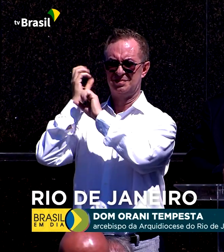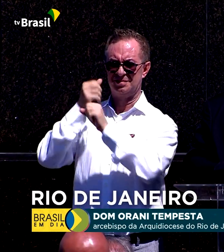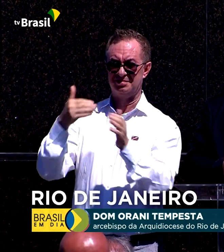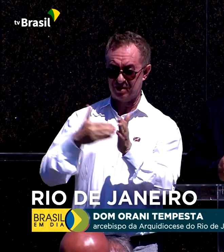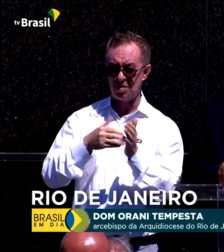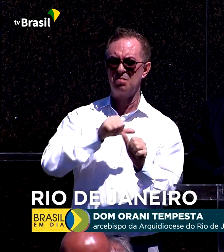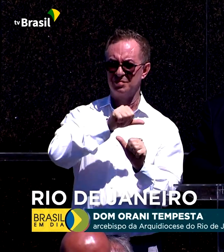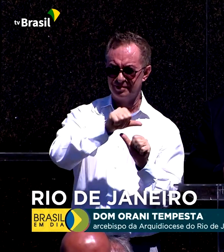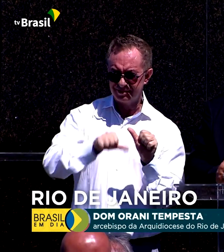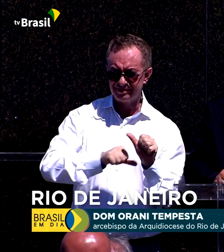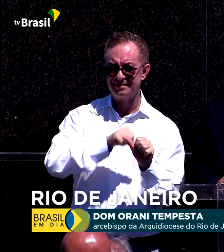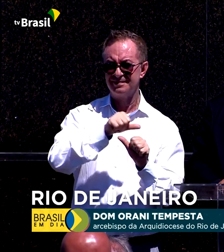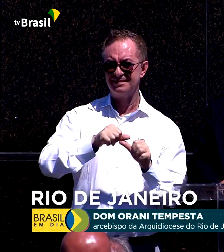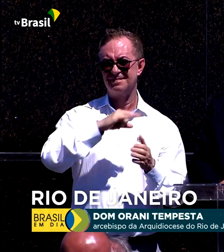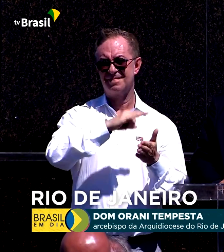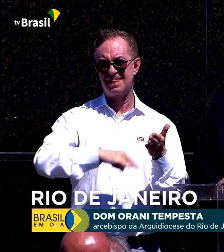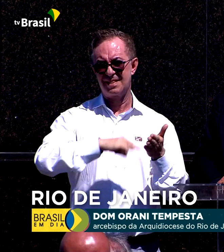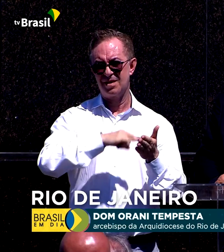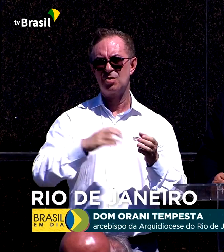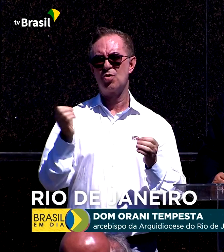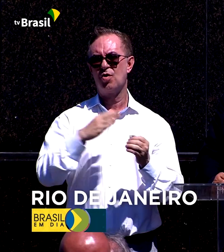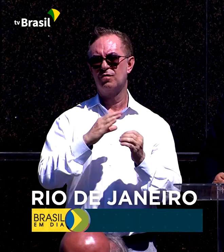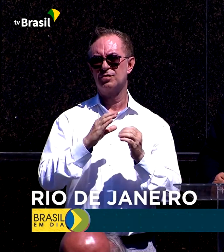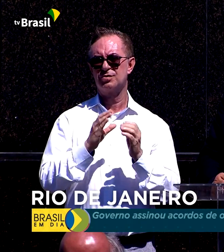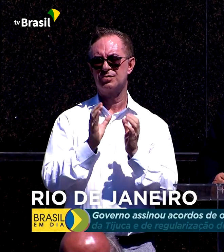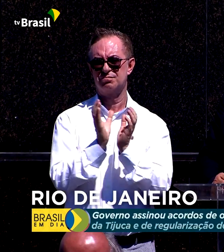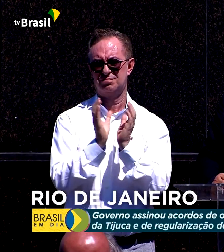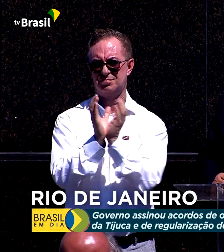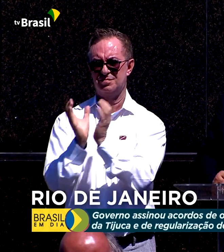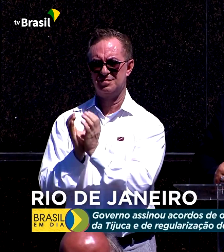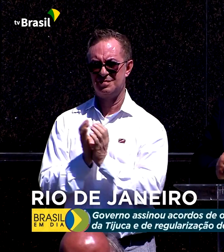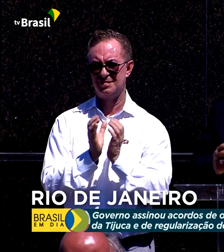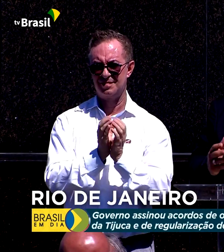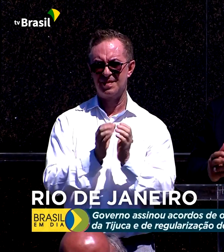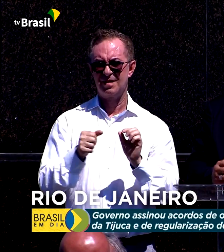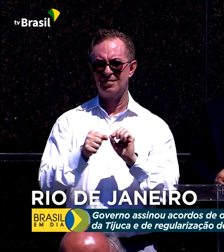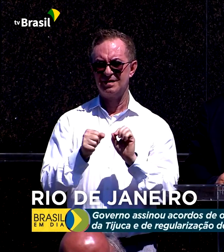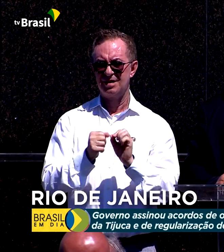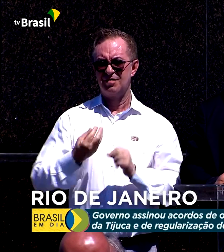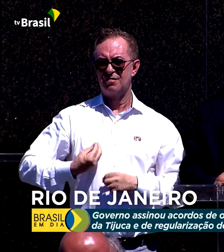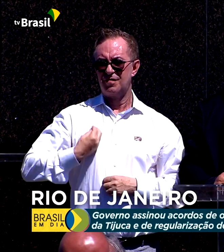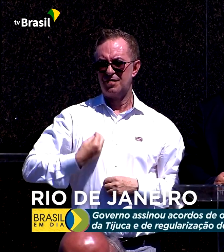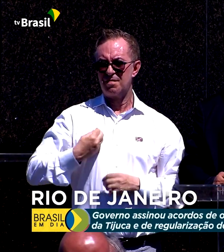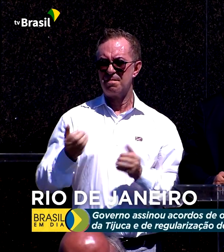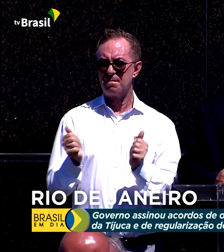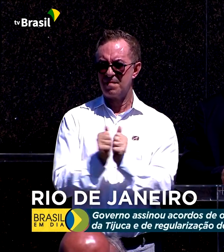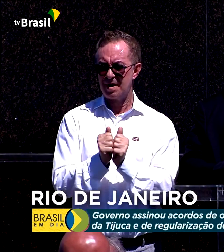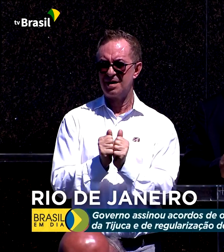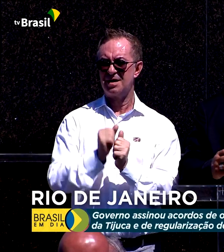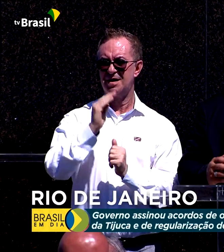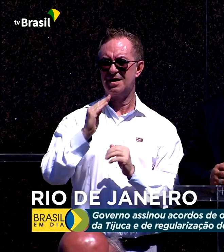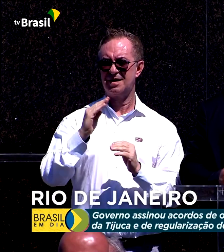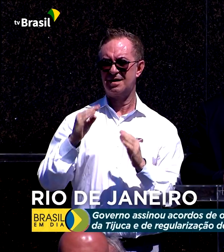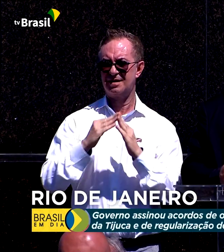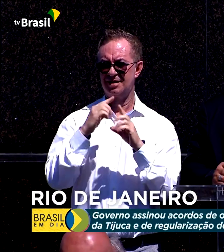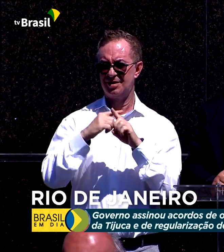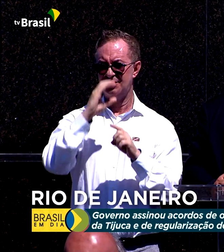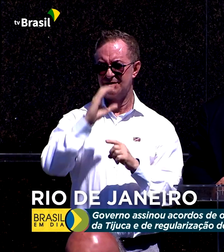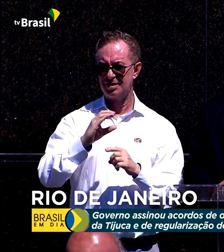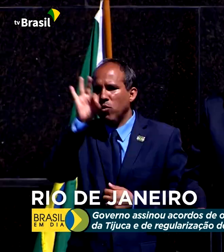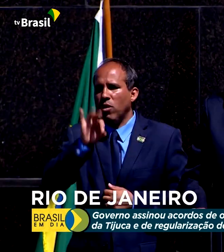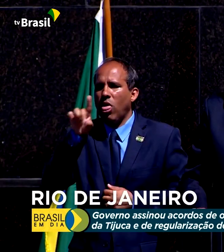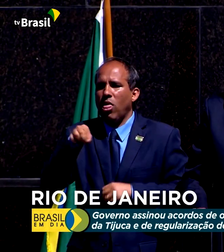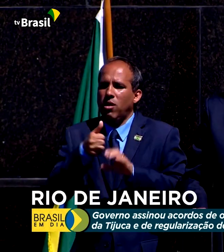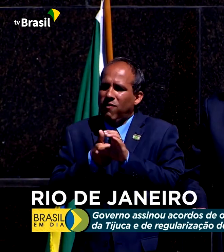novas situações e novas instituições, nós refazermos também esse espaço de convivência e nossas responsabilidades que aqui